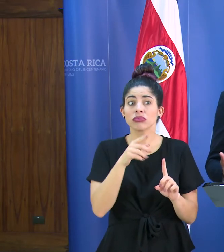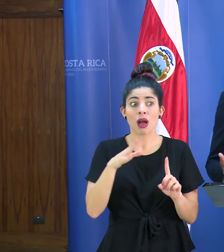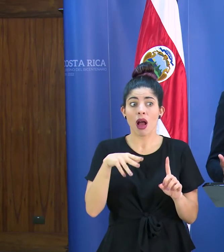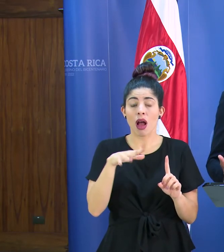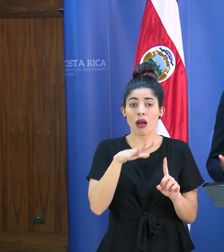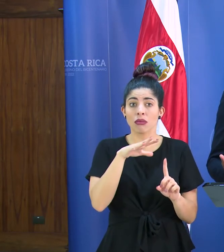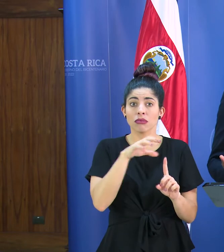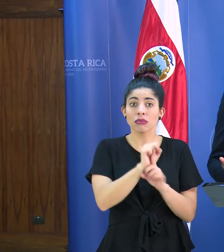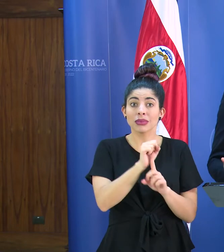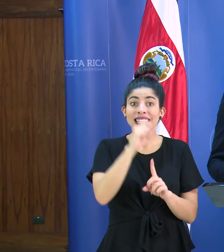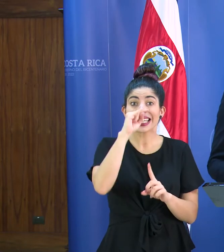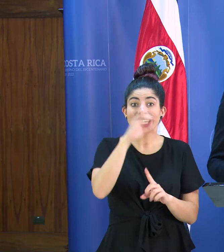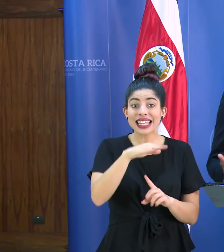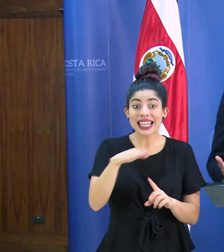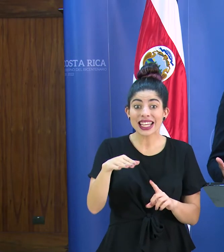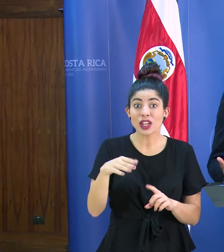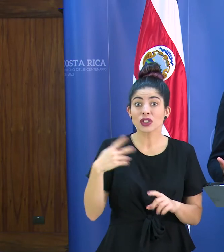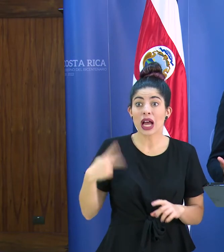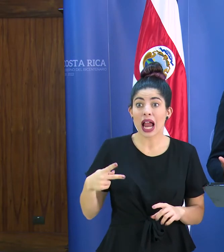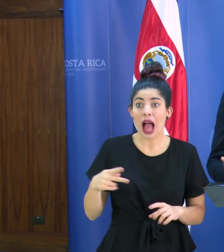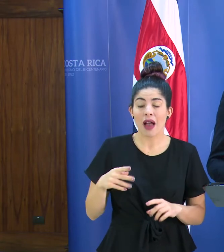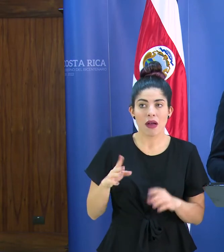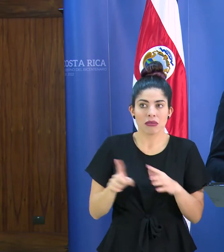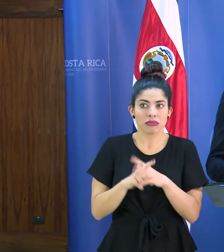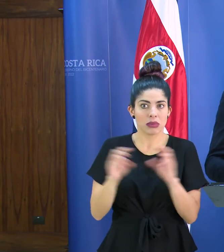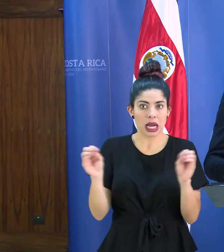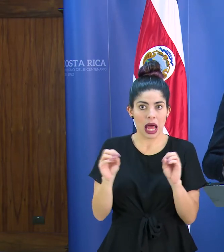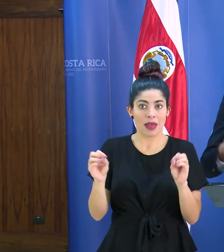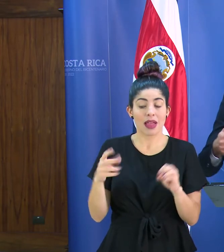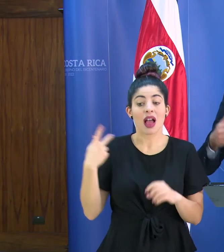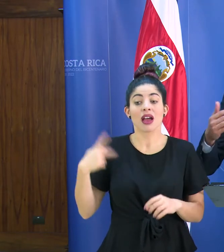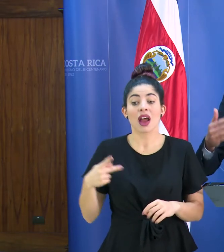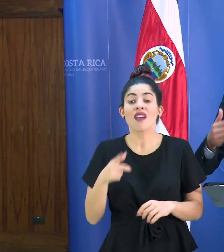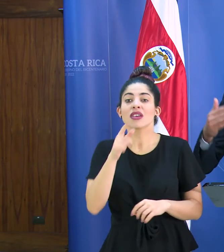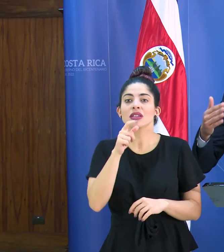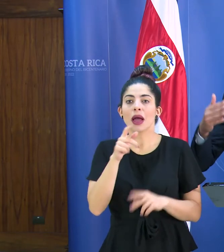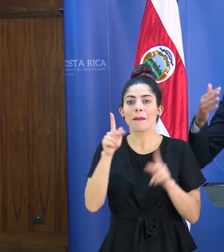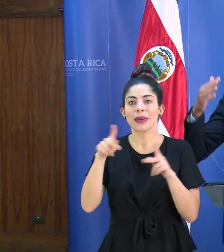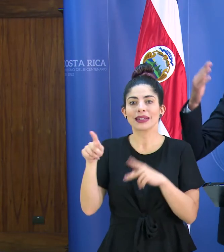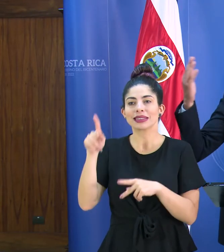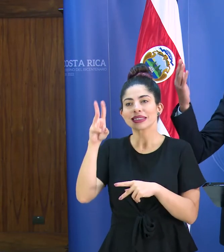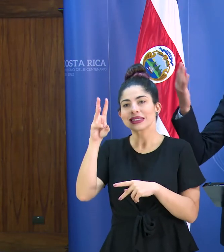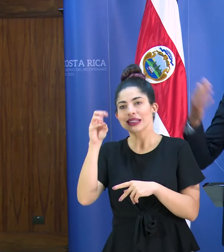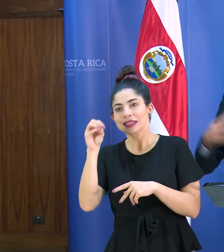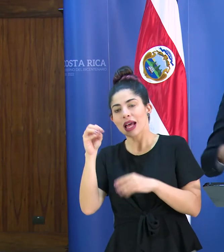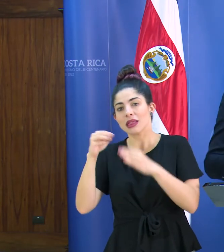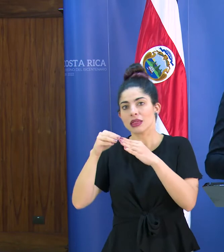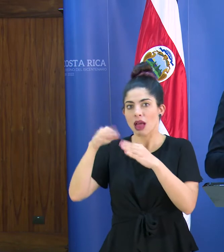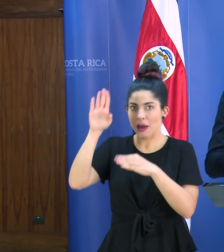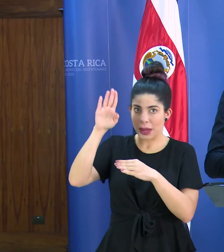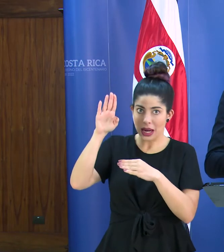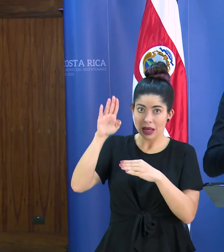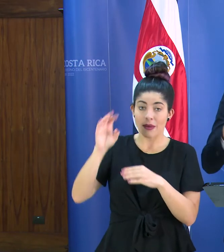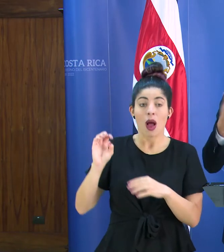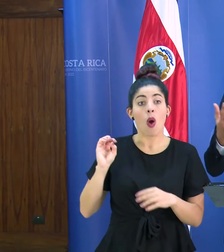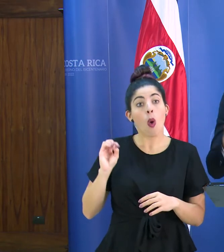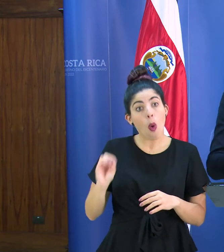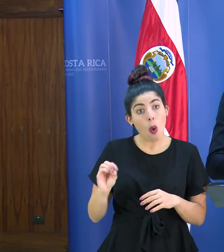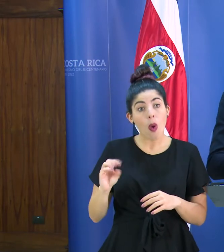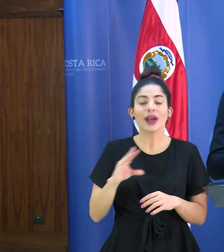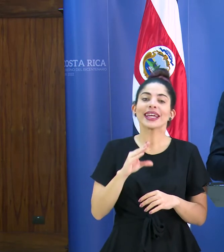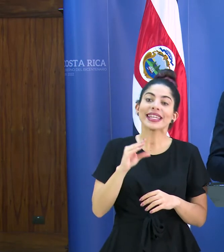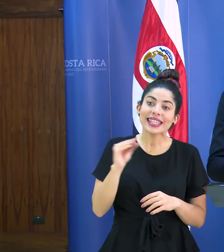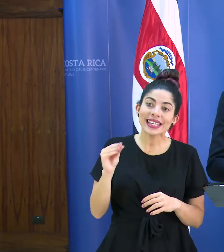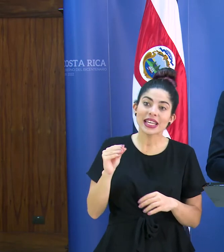detectado casos de niños que tengan gravedad los que tienen gravedad justamente son personas de 60 o más años o y